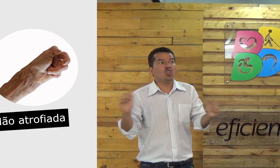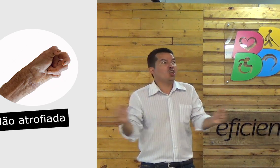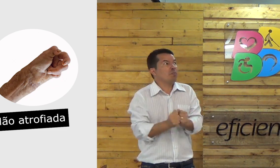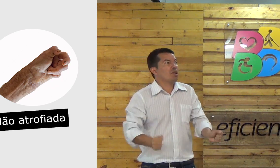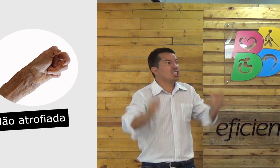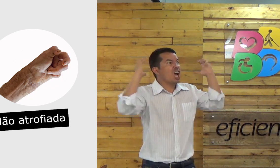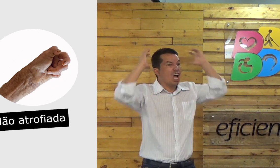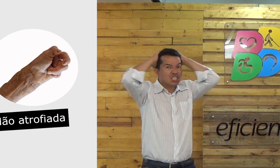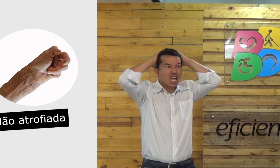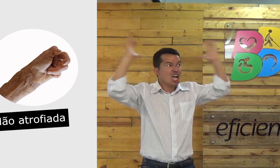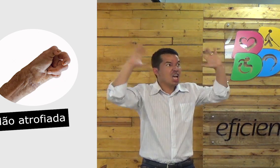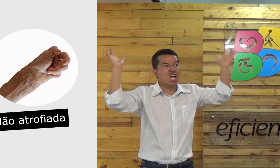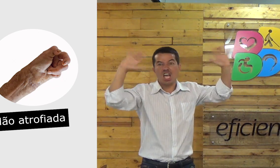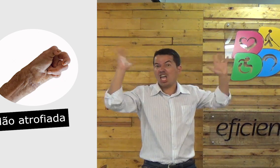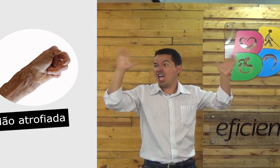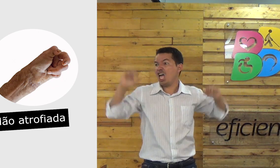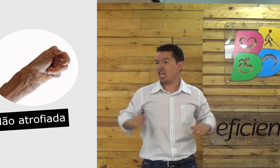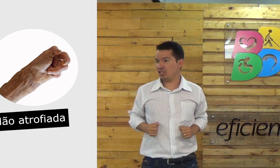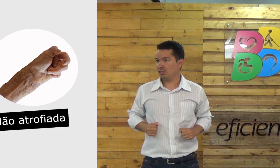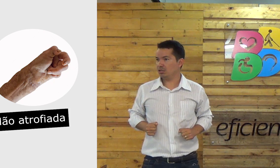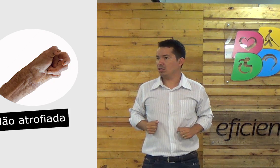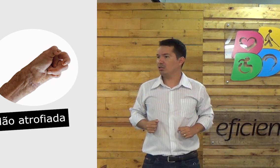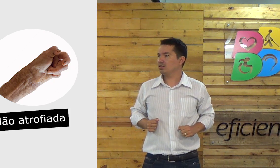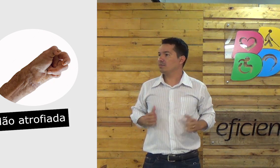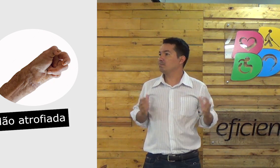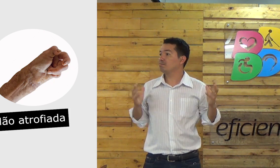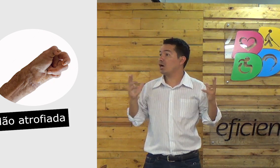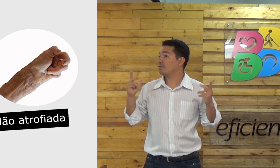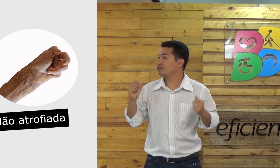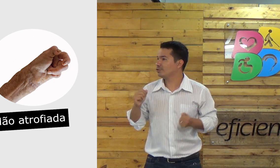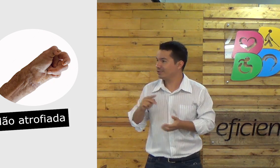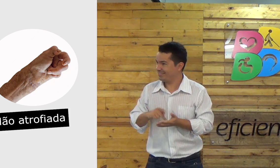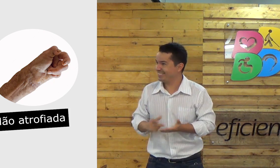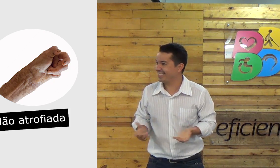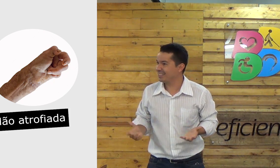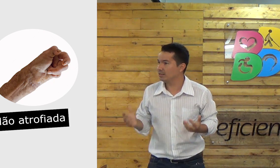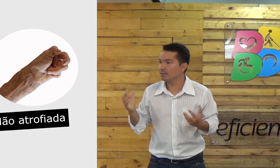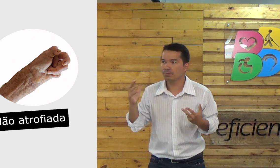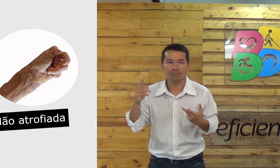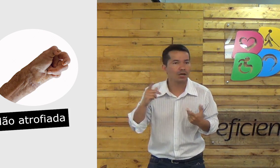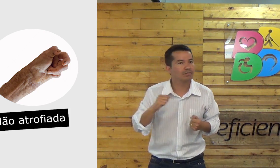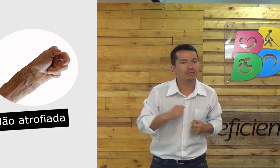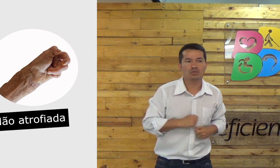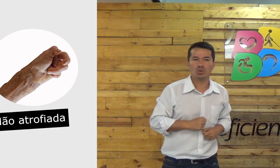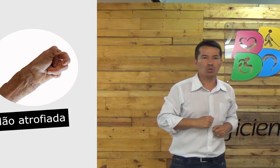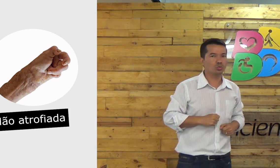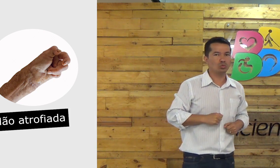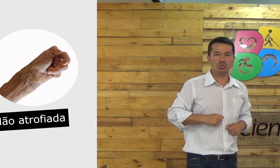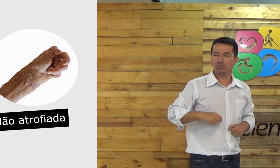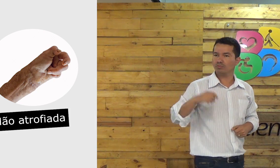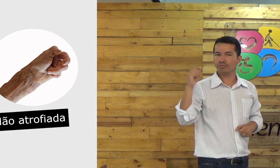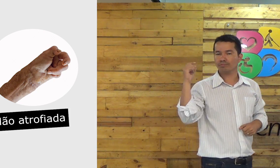Uau! Jesus fez um milagre. Que demais! Que maravilhoso, né? Maravilhoso.